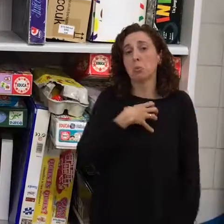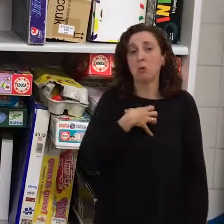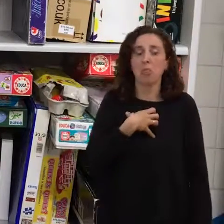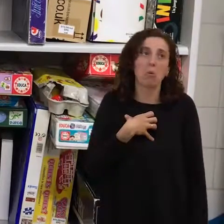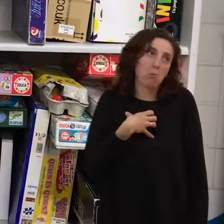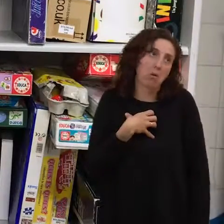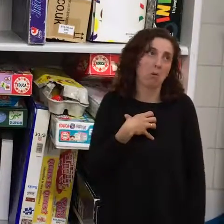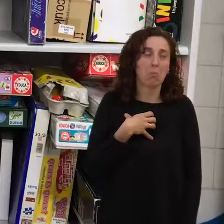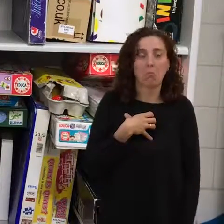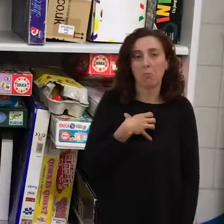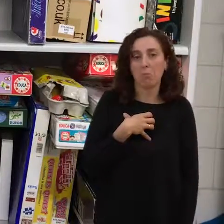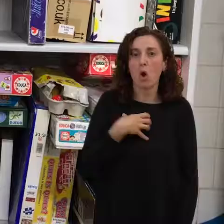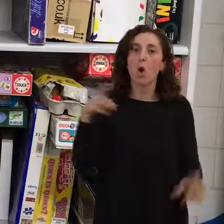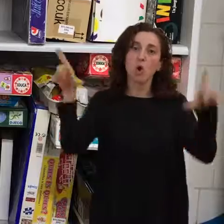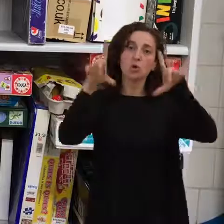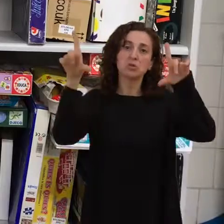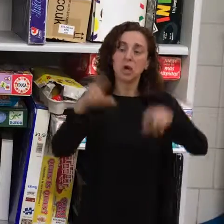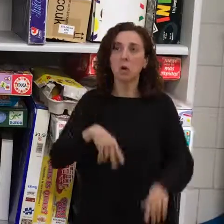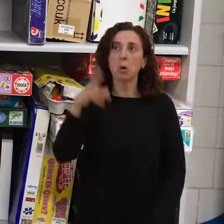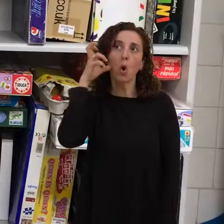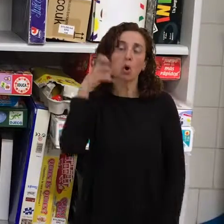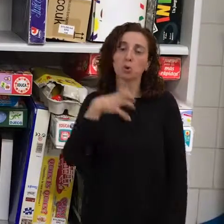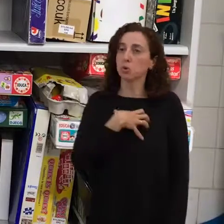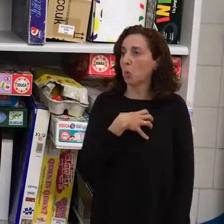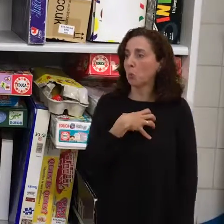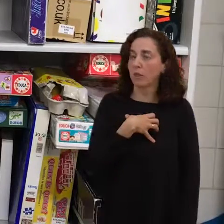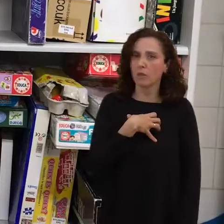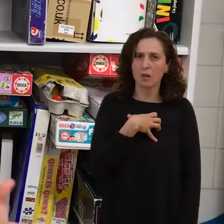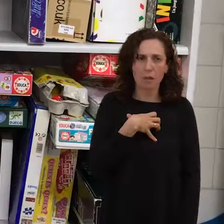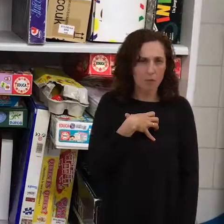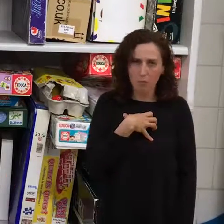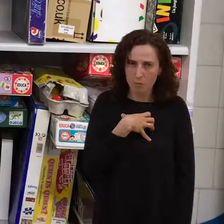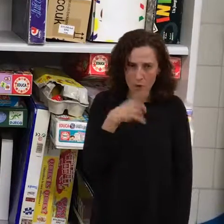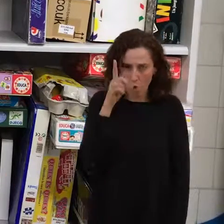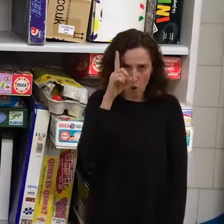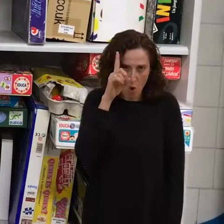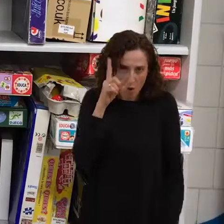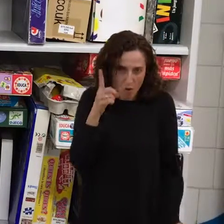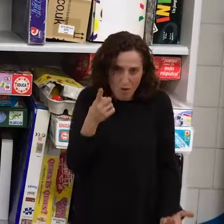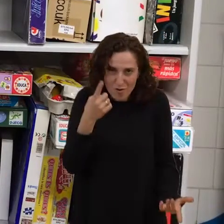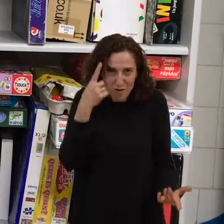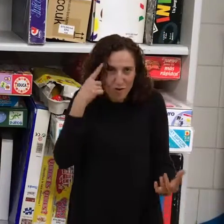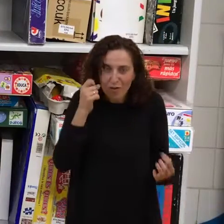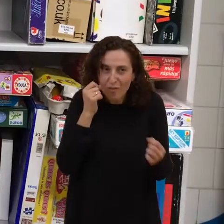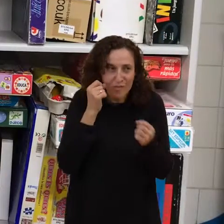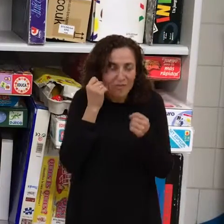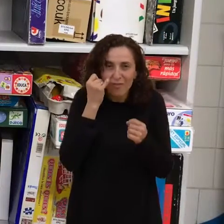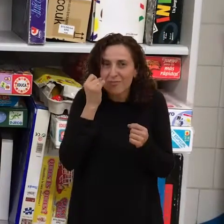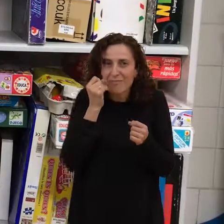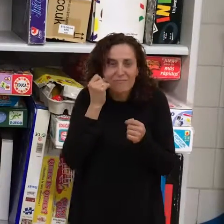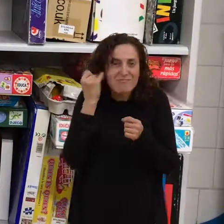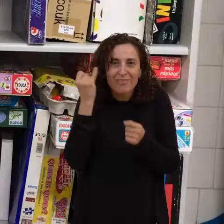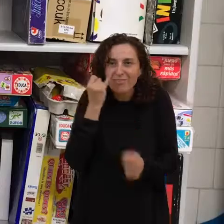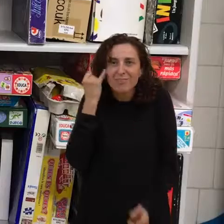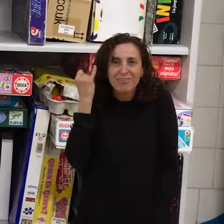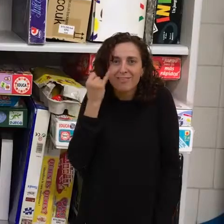oigo la tele, pero realmente no somos conscientes de ello. Cuánta es la